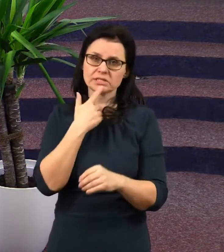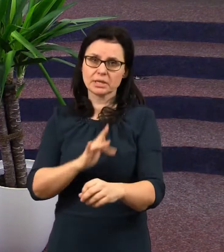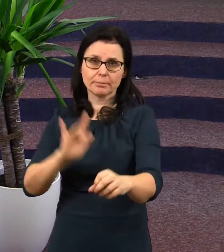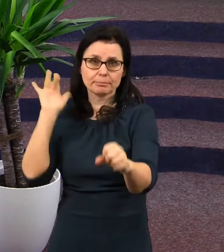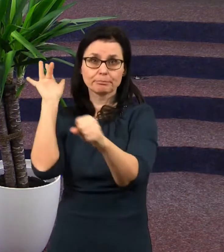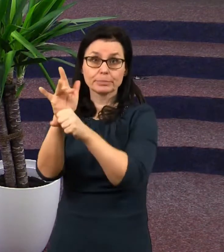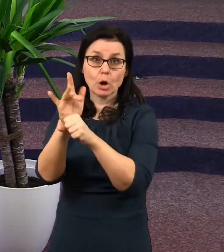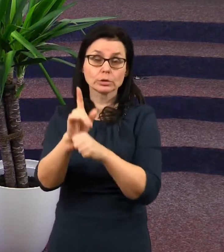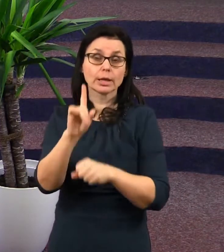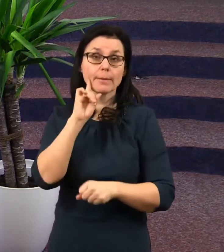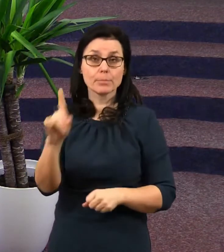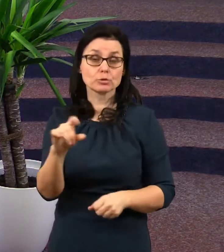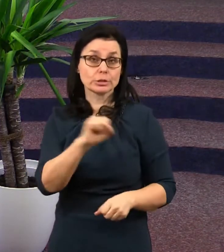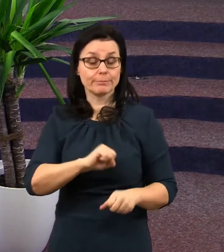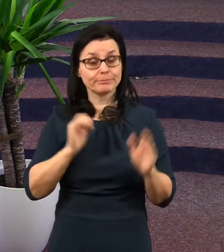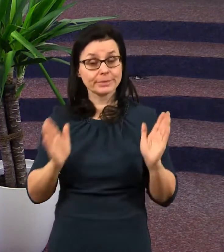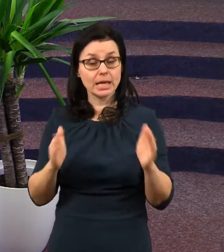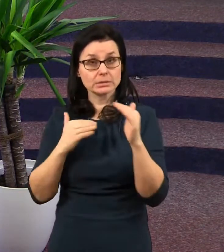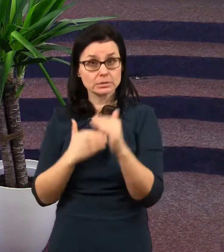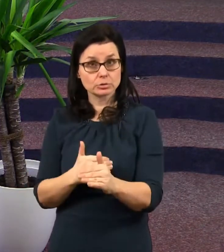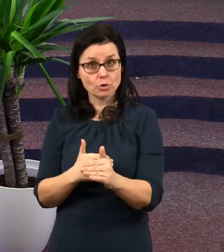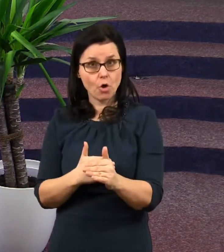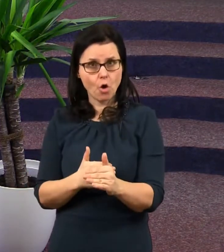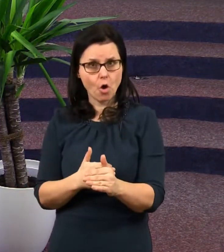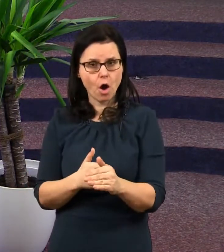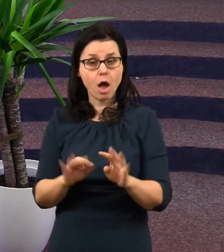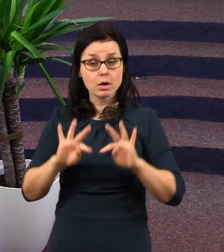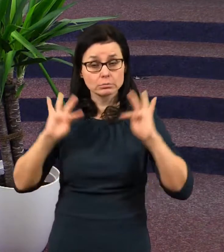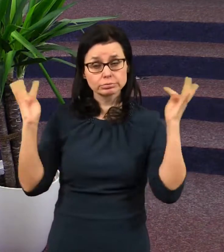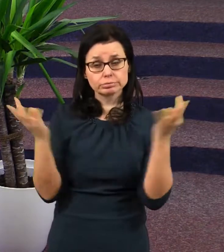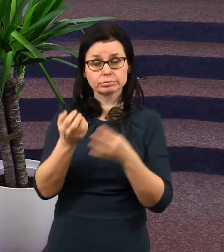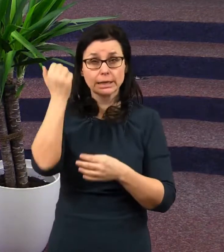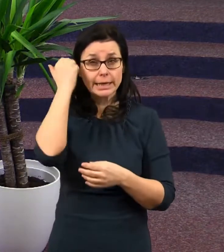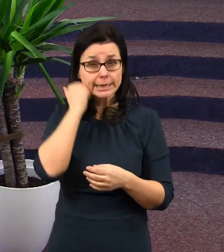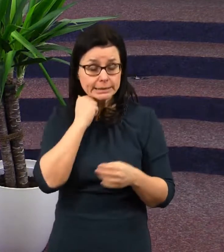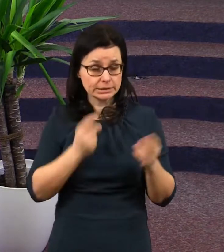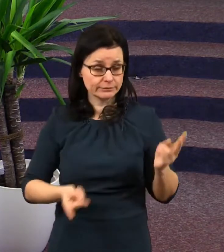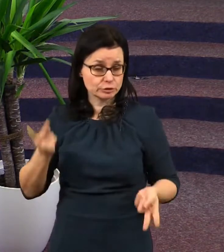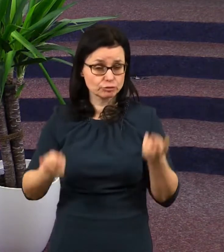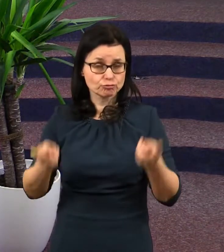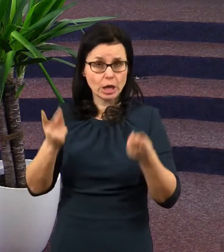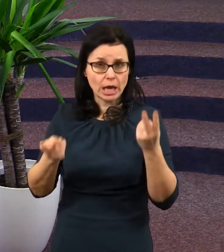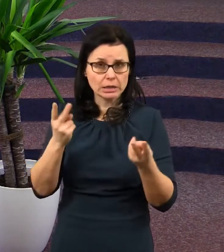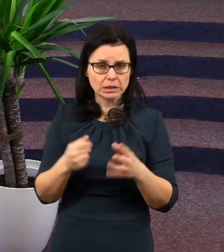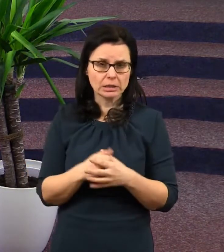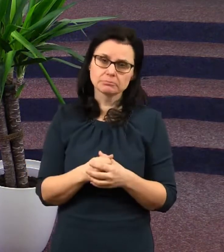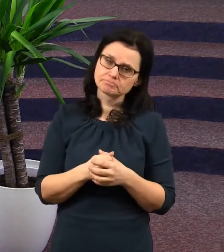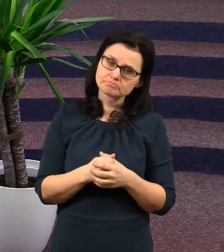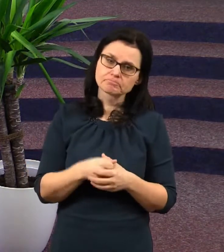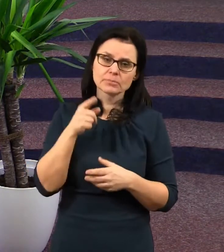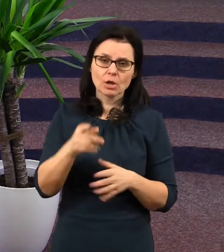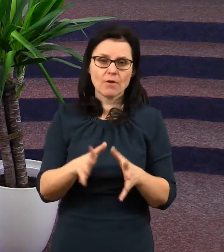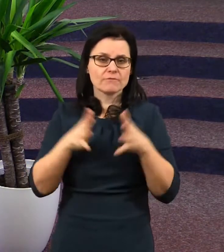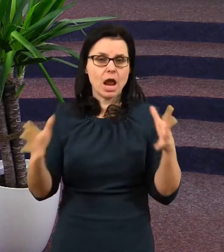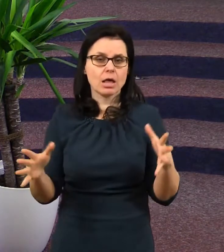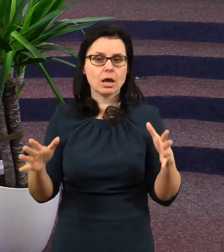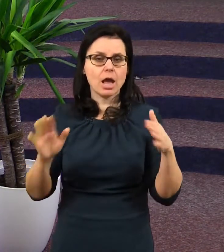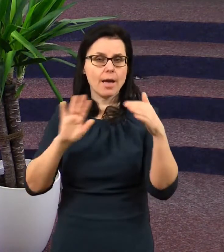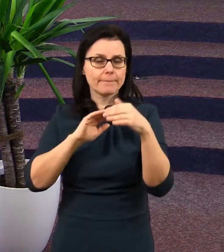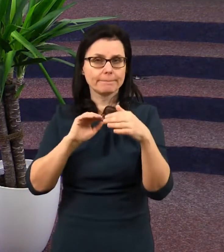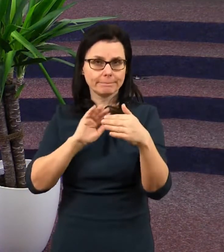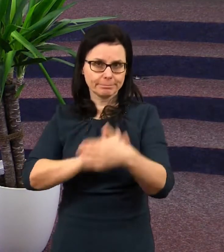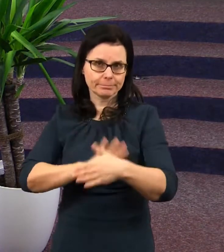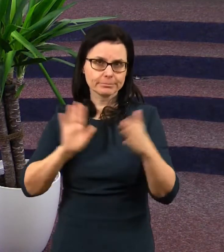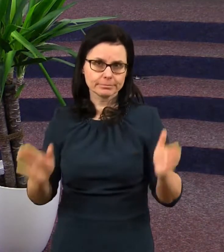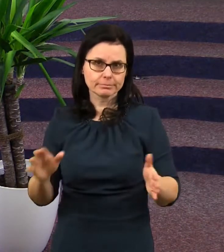boží město a přesvědčí všechno to množství bezbožných, že přece jenom i když je to město velké, my ho budeme